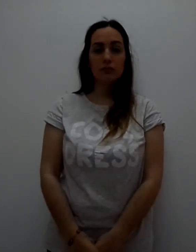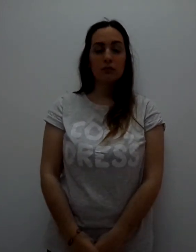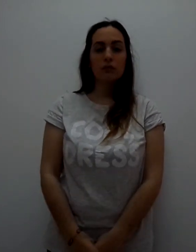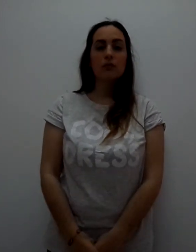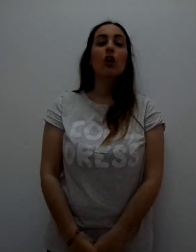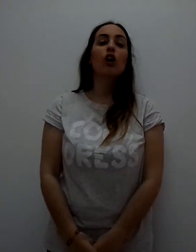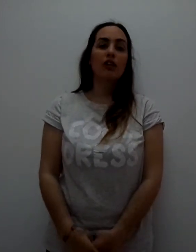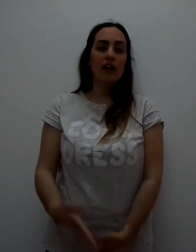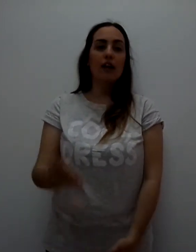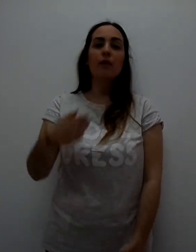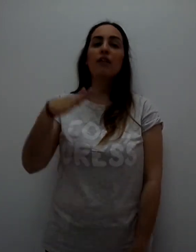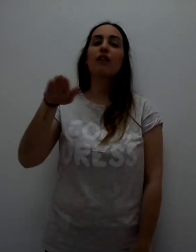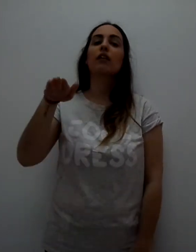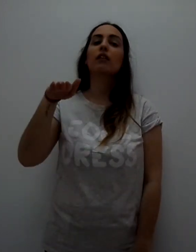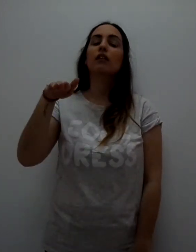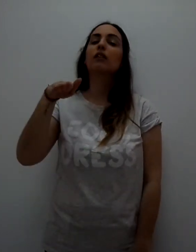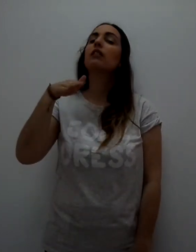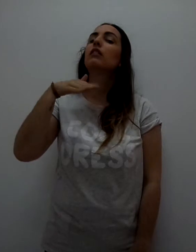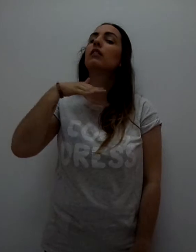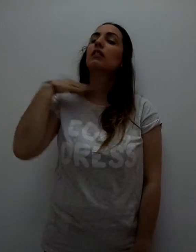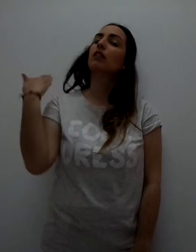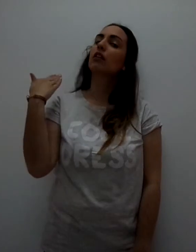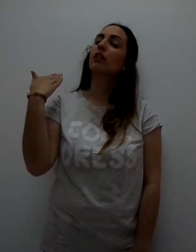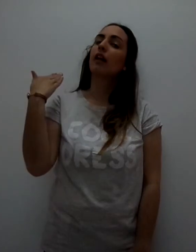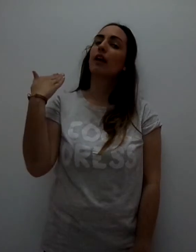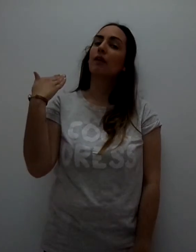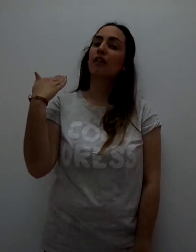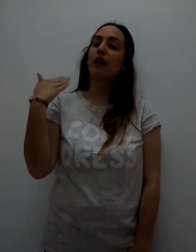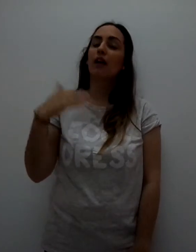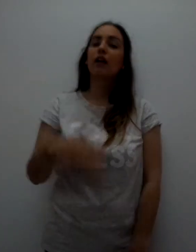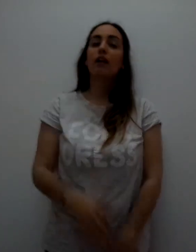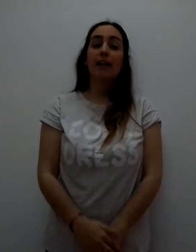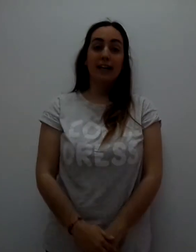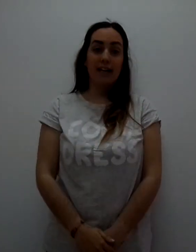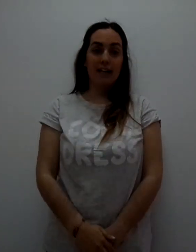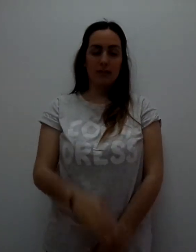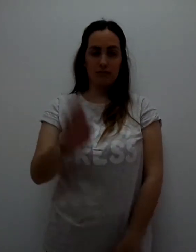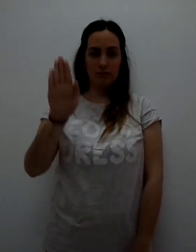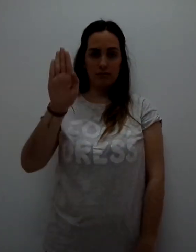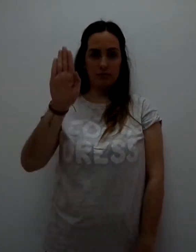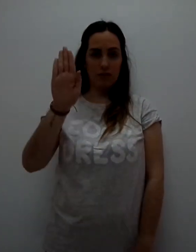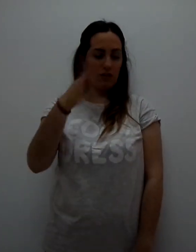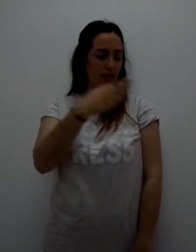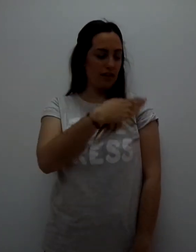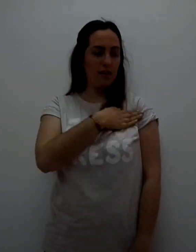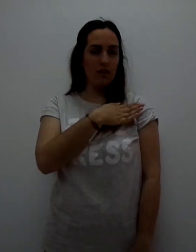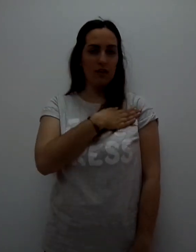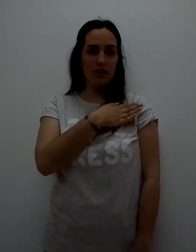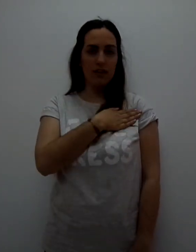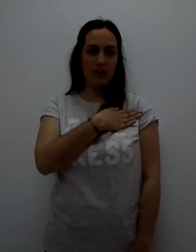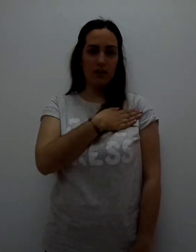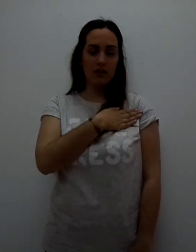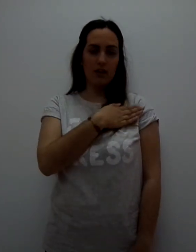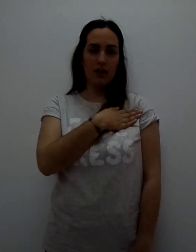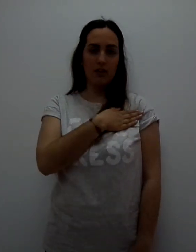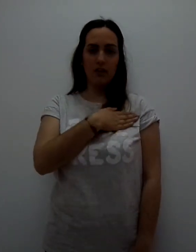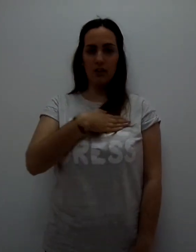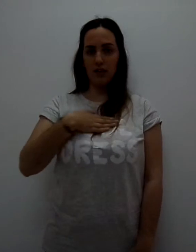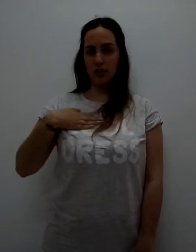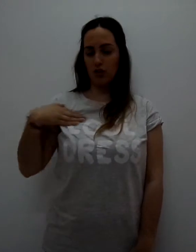corta la cabeza. Corta la cabeza. Querer. Todo cerrado, de la izquierda, de la izquierda o de la derecha.